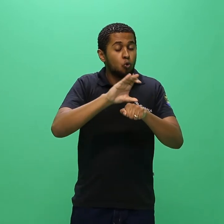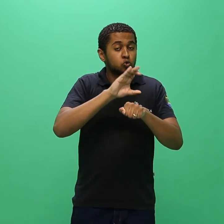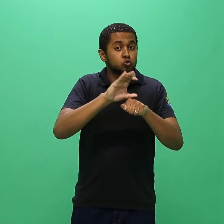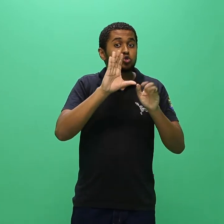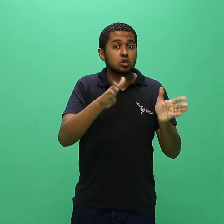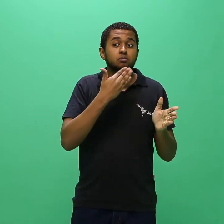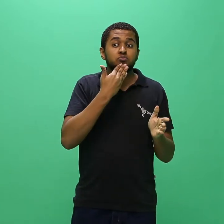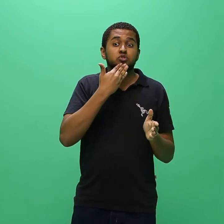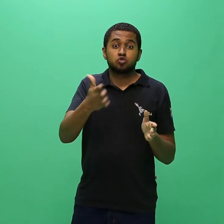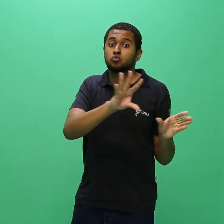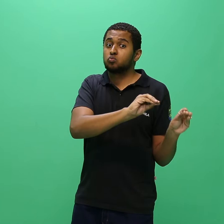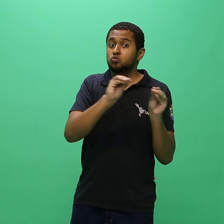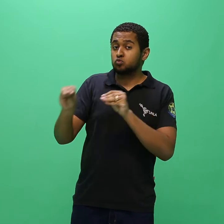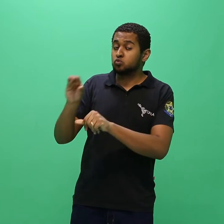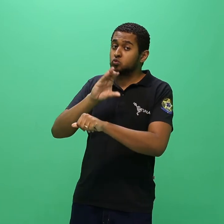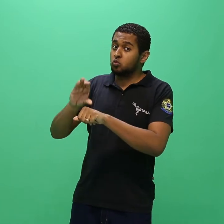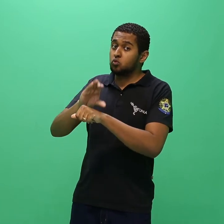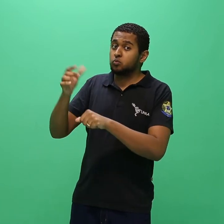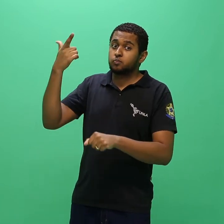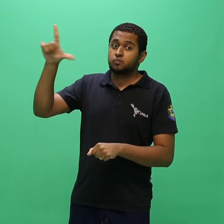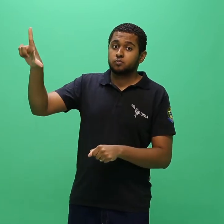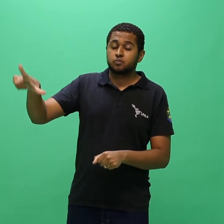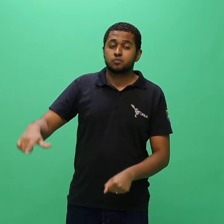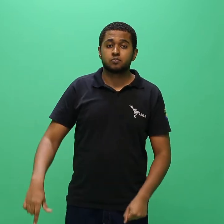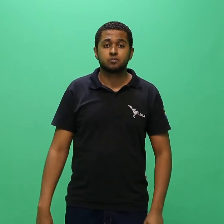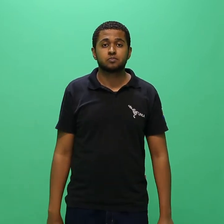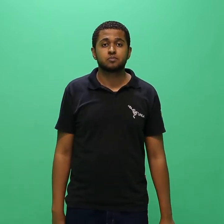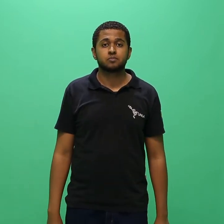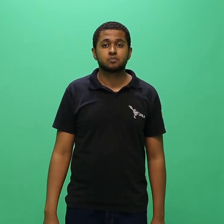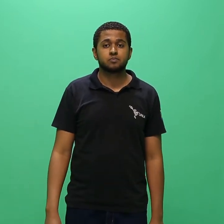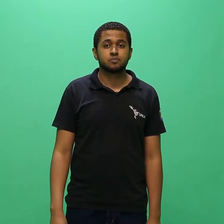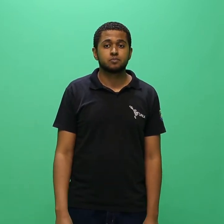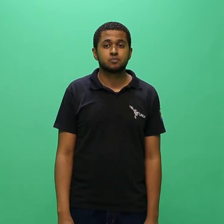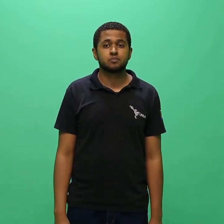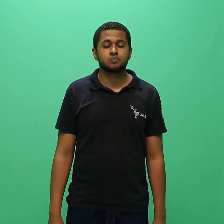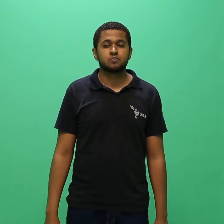contabilizado a partir do seu primeiro ingresso na instituição.